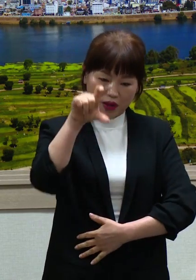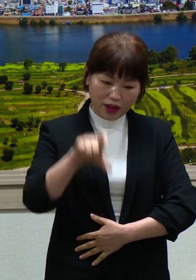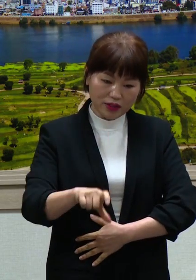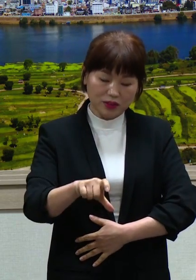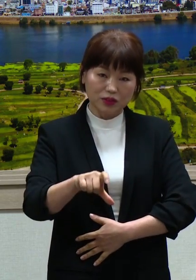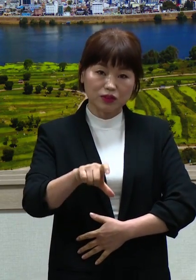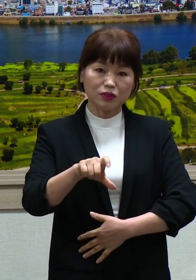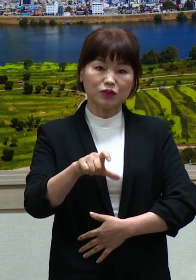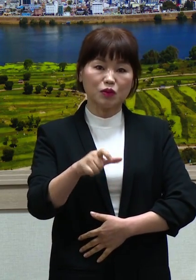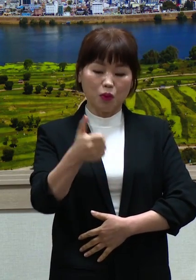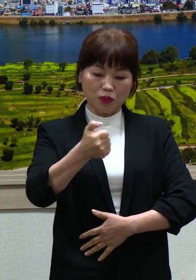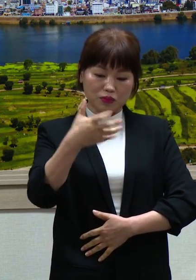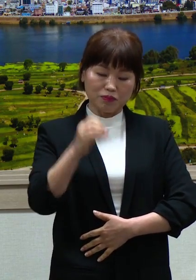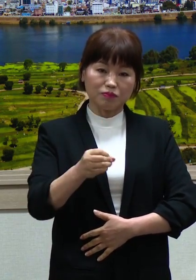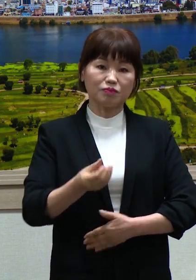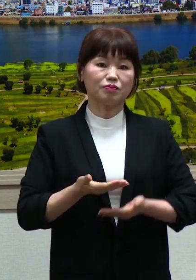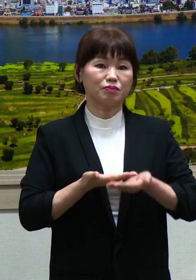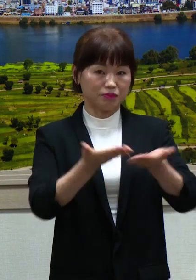됩니다.